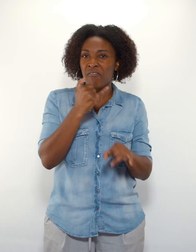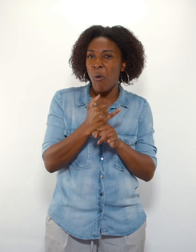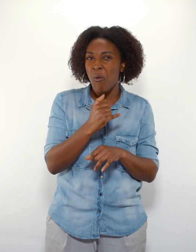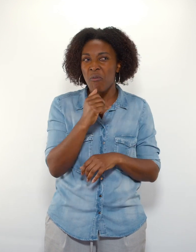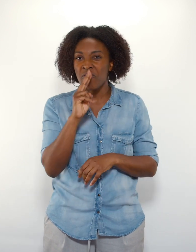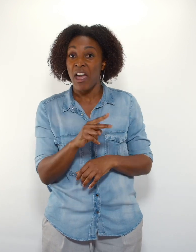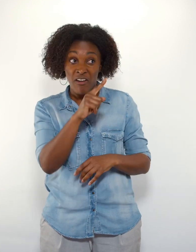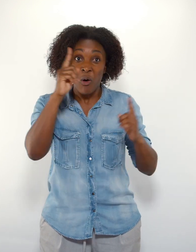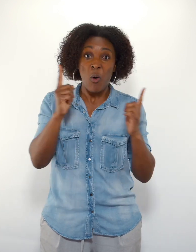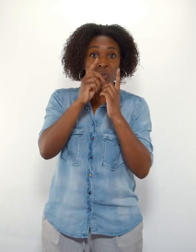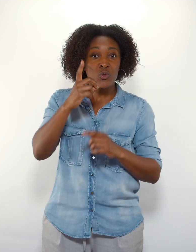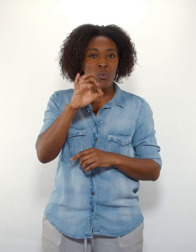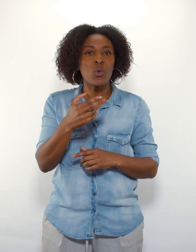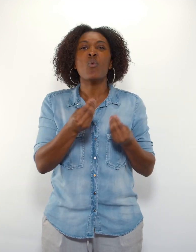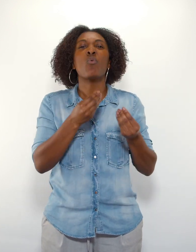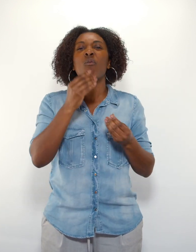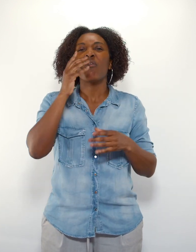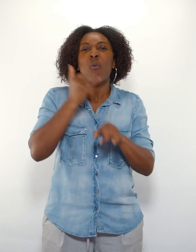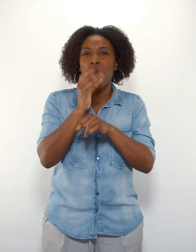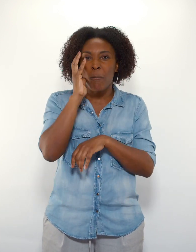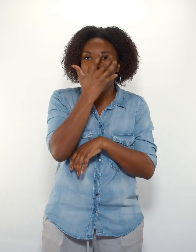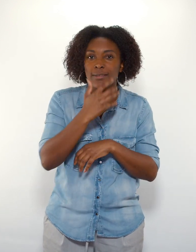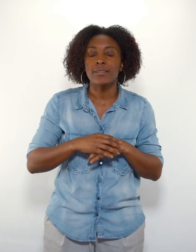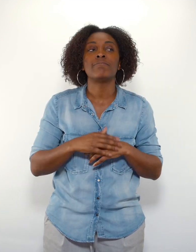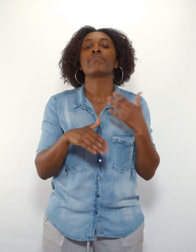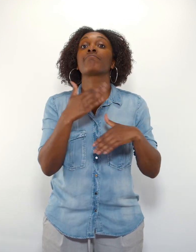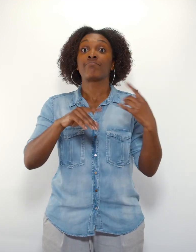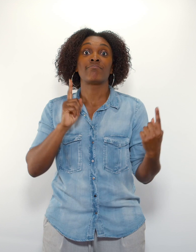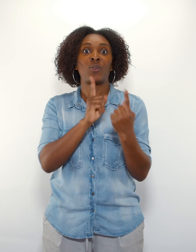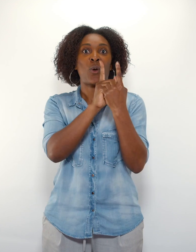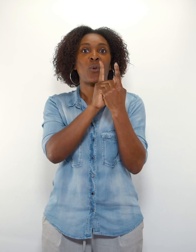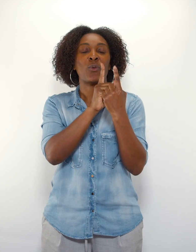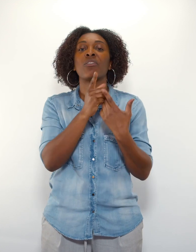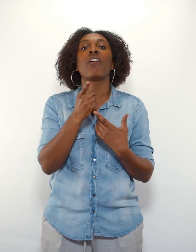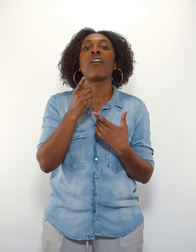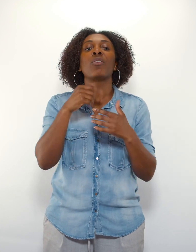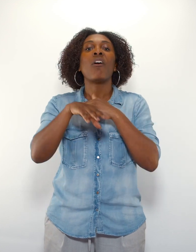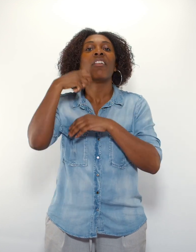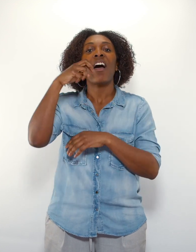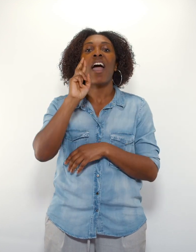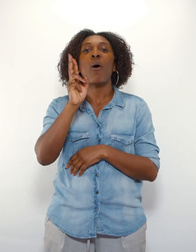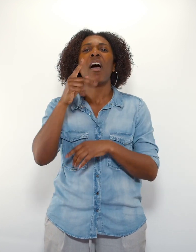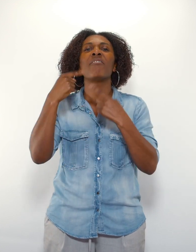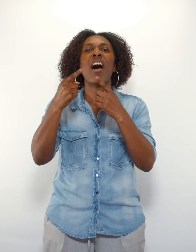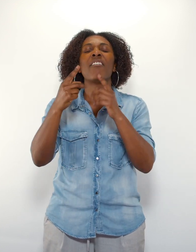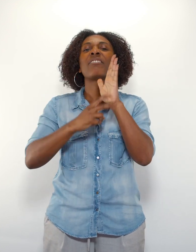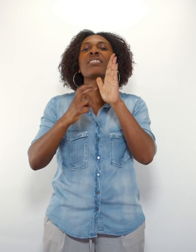effectivement, il avait rencontré Dieu ou si c'était de la mascarade. Nous nous sommes vus dans le RER, nous allions à Versailles, si je me souviens bien,